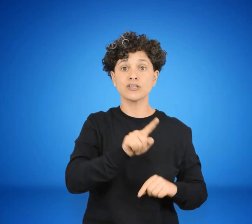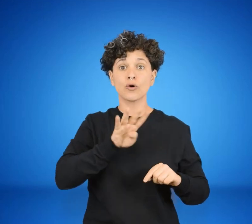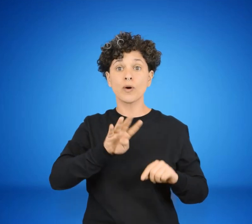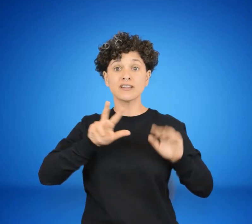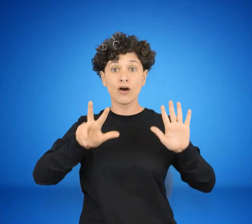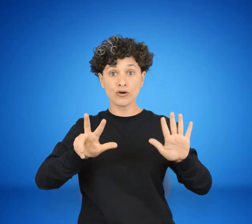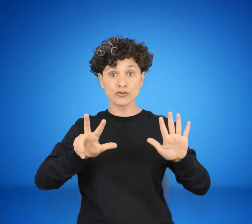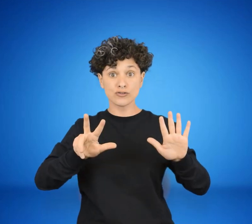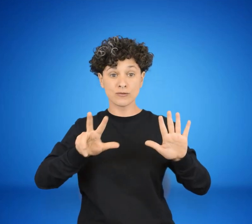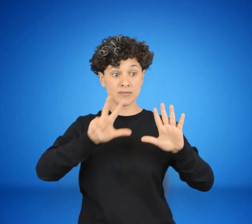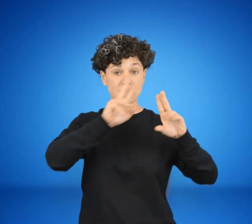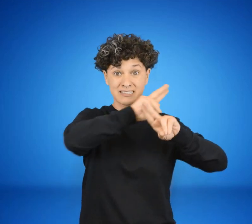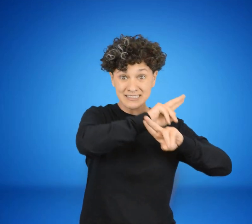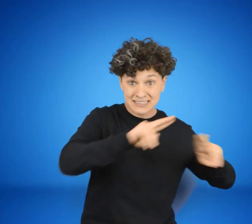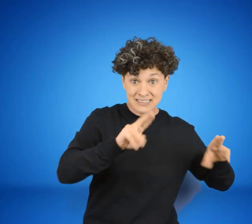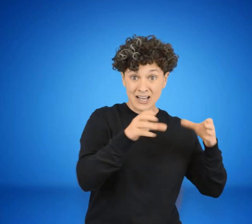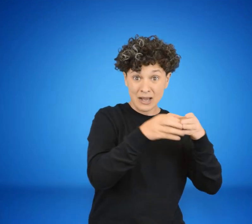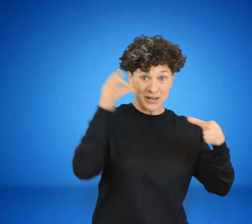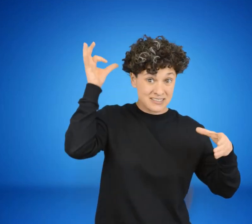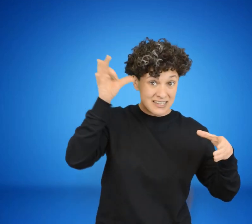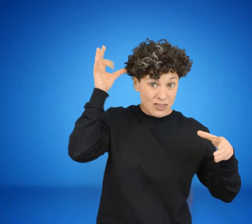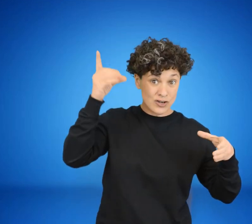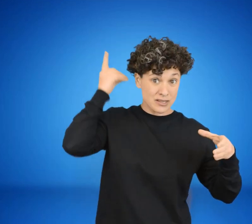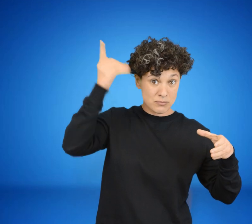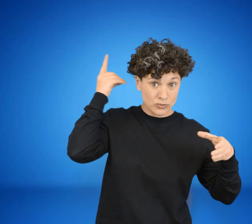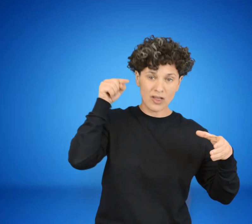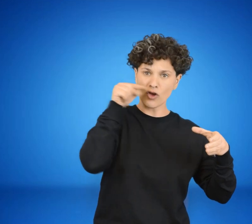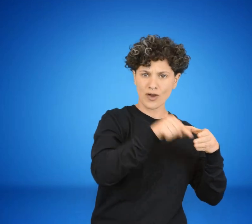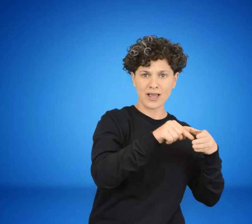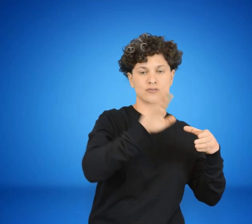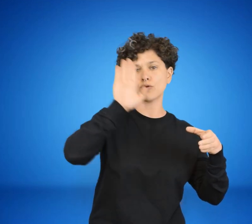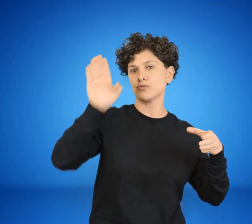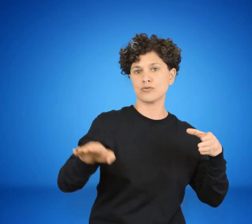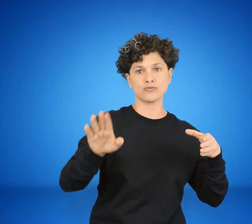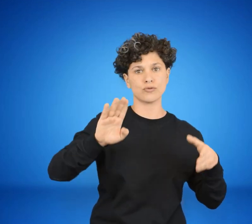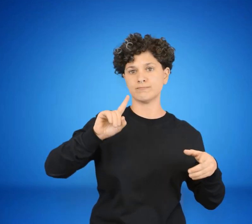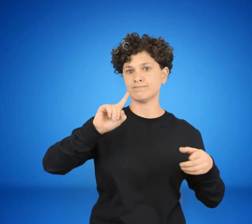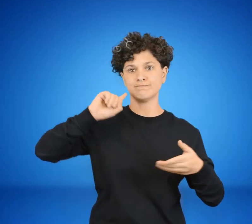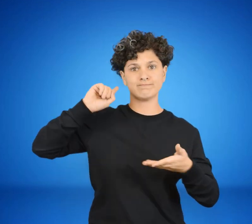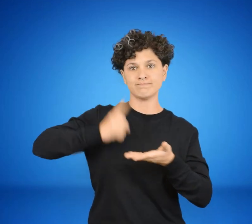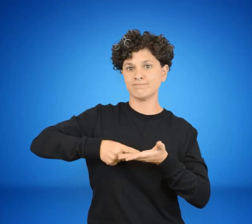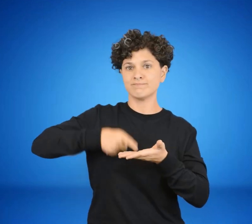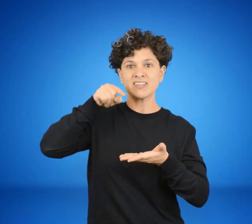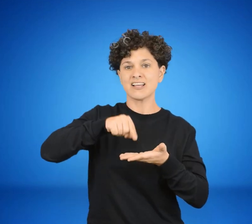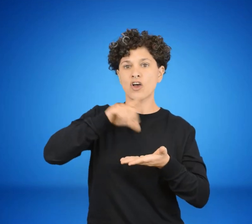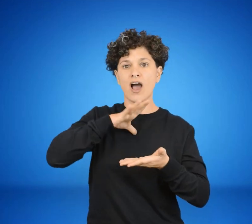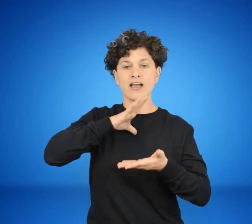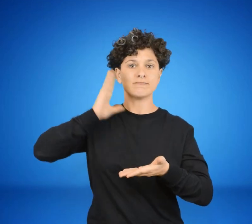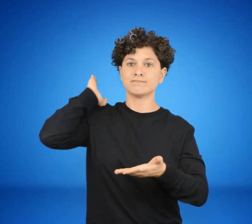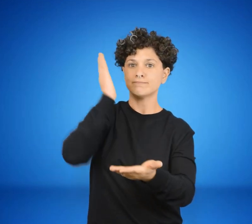Artículo 148. La disolución de las cámaras constituyó una medida que